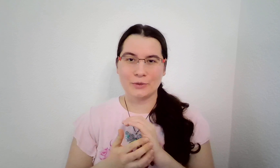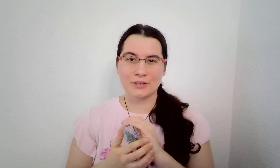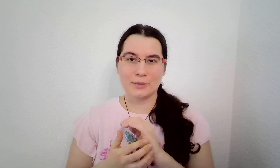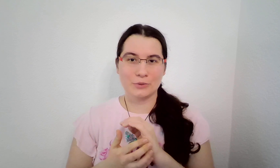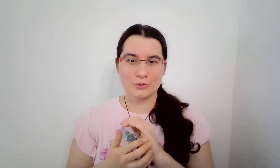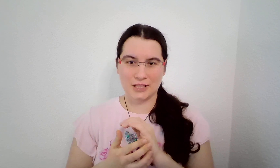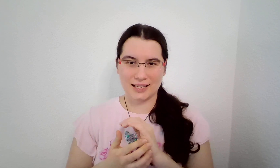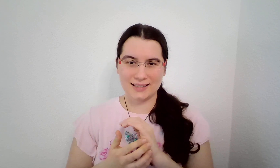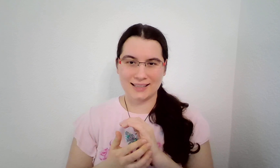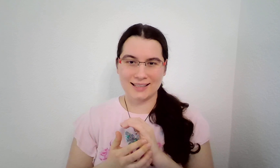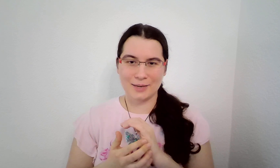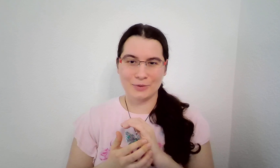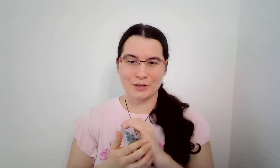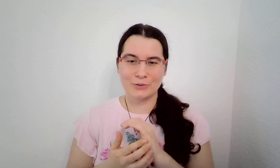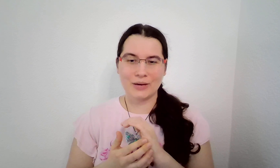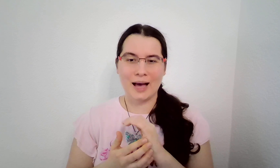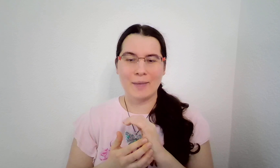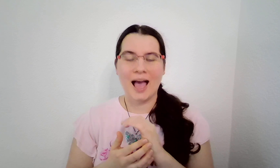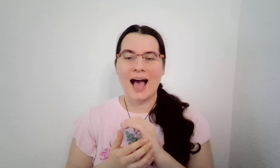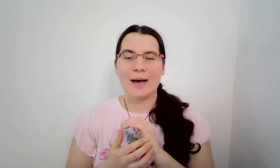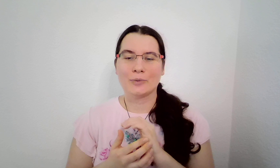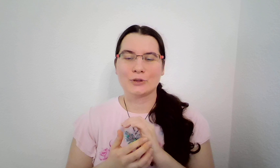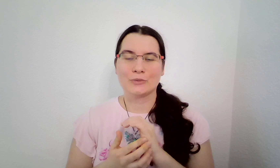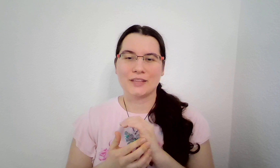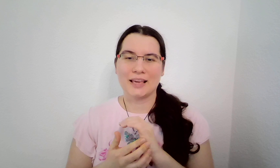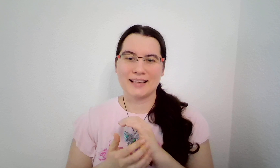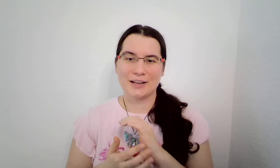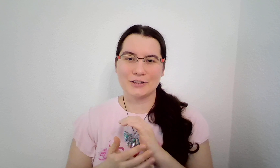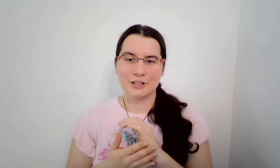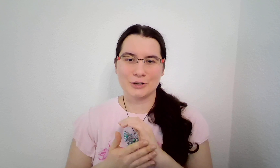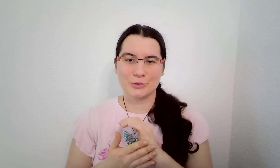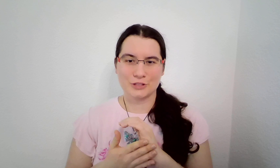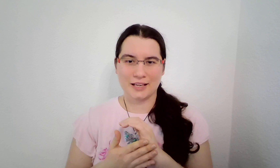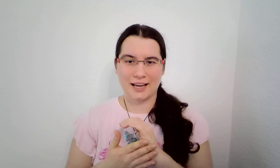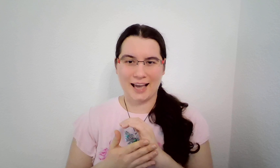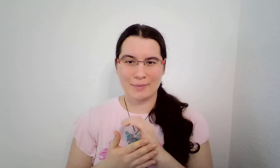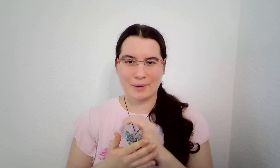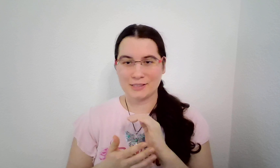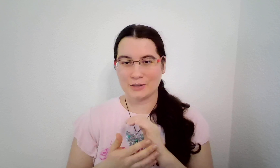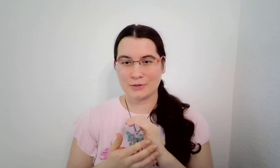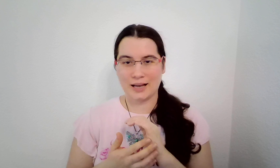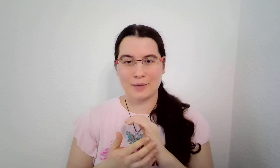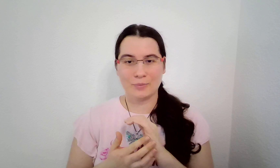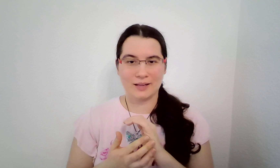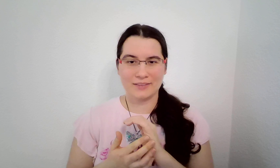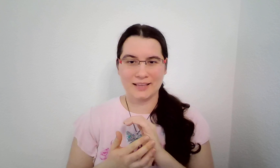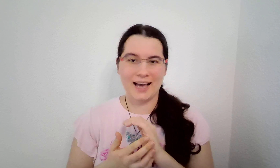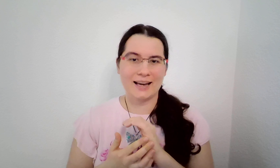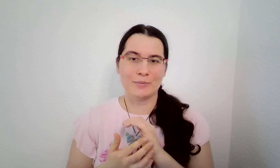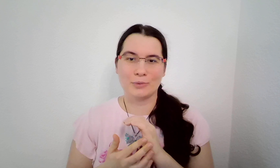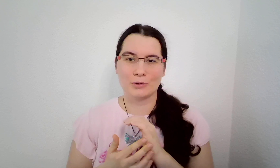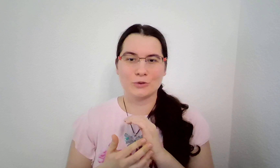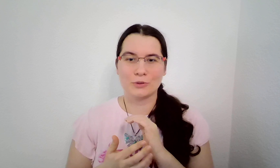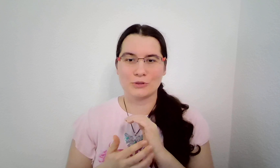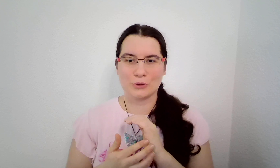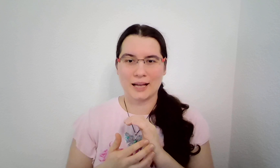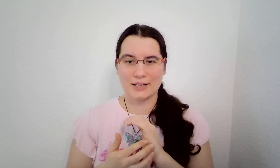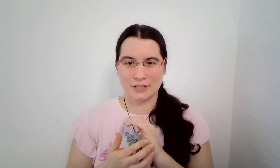růndě budu říkat, na které body čukám a potom v těch dalších už tě nechám, aby si čukala podle videa nebo pokud posloucháš,